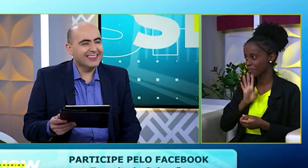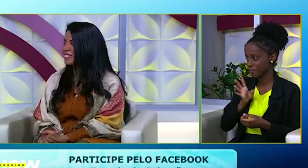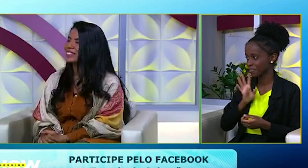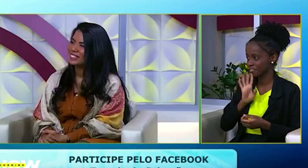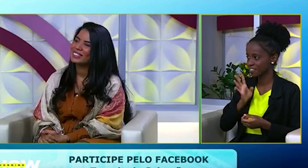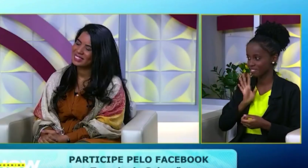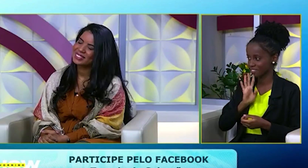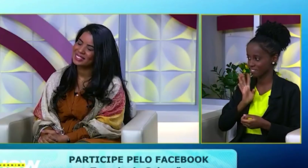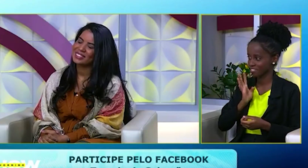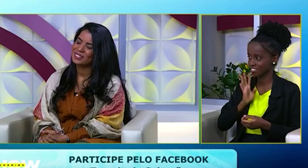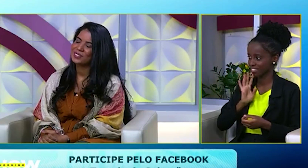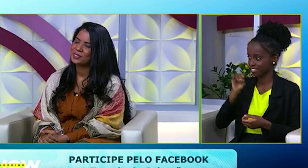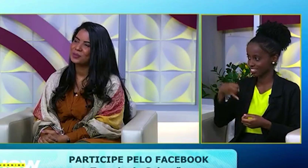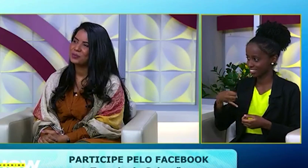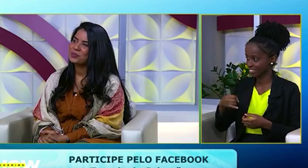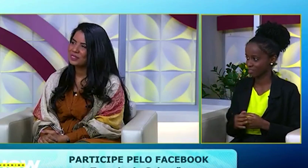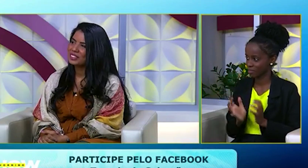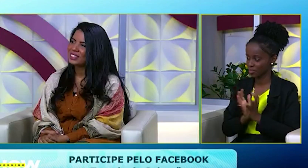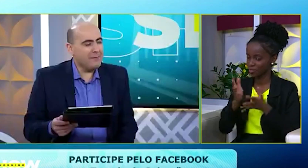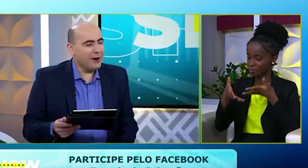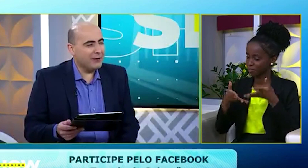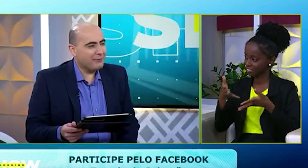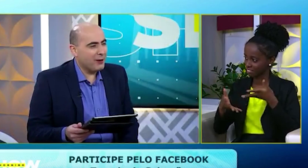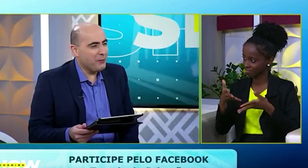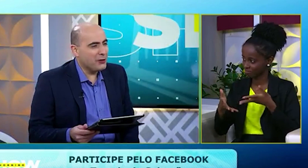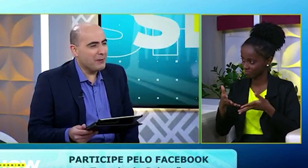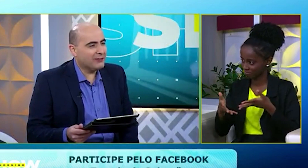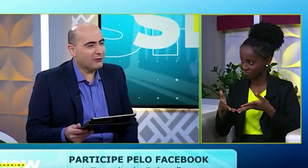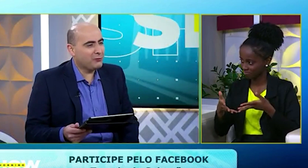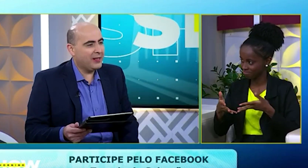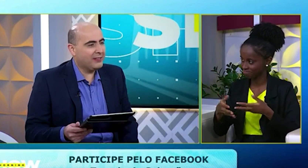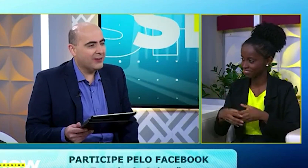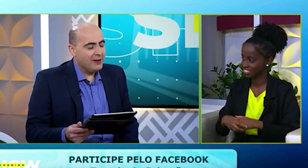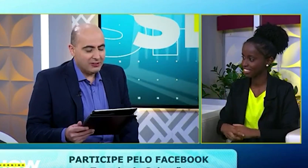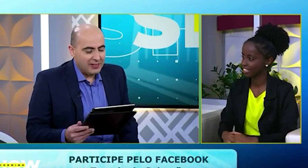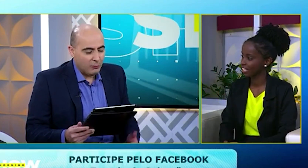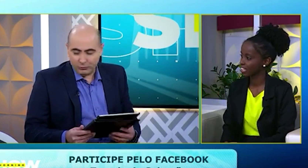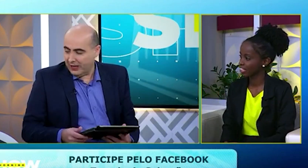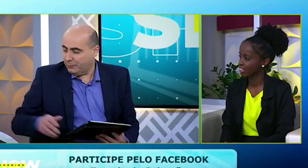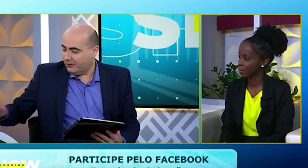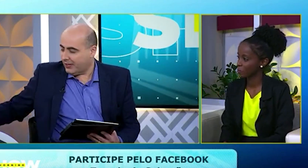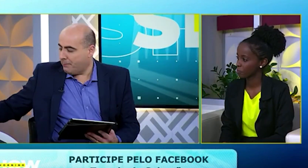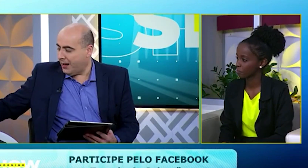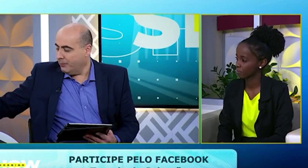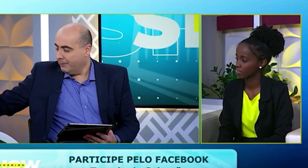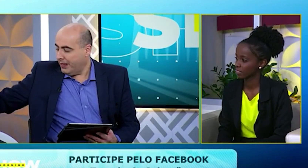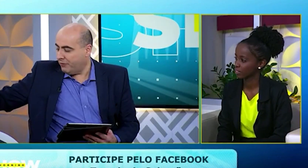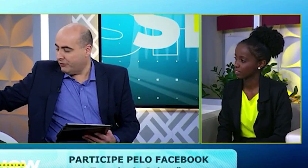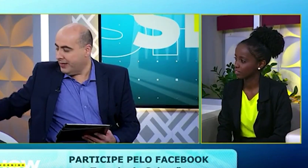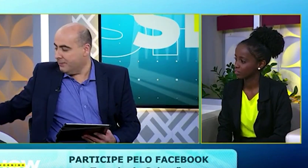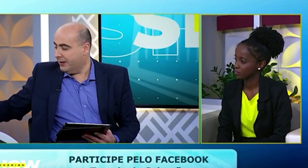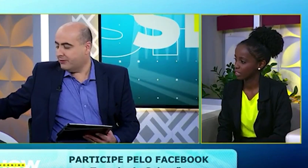Conhecemos. Conhece, né? Todo o grupo Libras. E aí, Pâmela, fala um pouquinho mais da sua experiência. Você está quanto tempo nesse trabalho